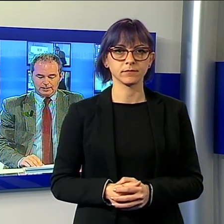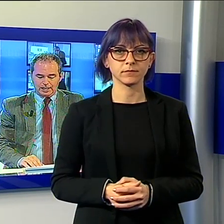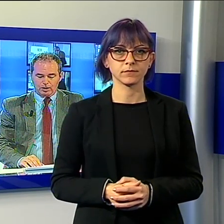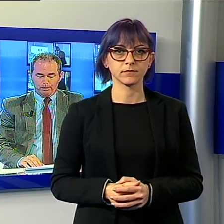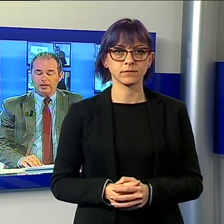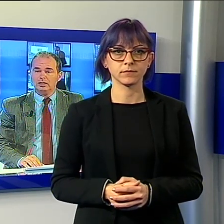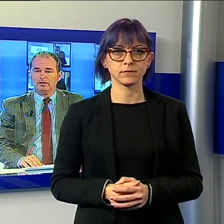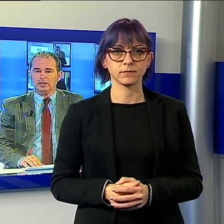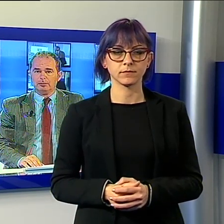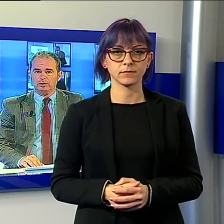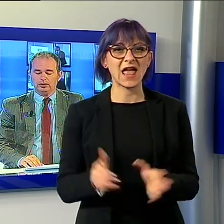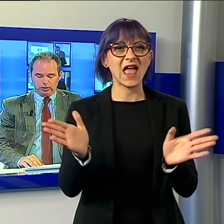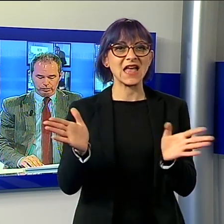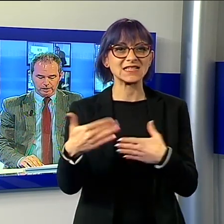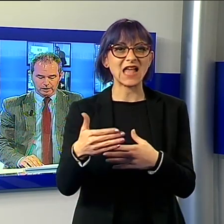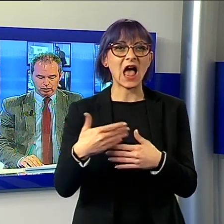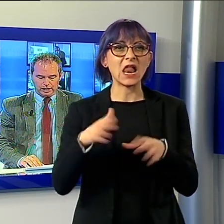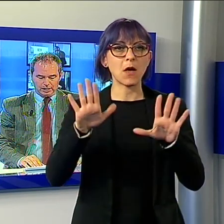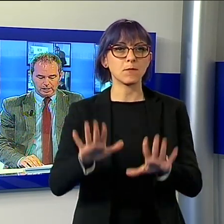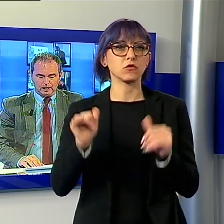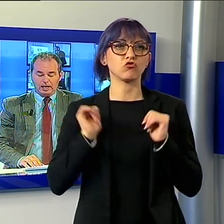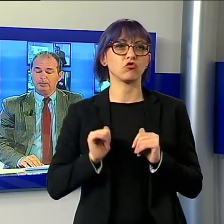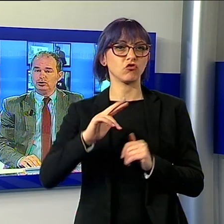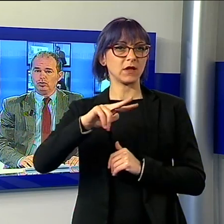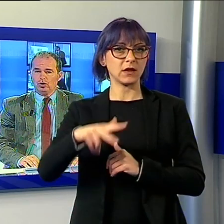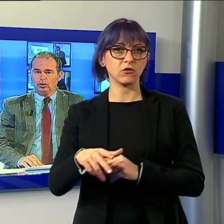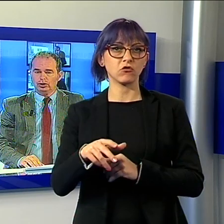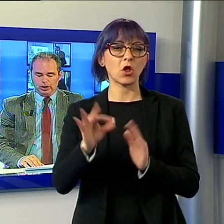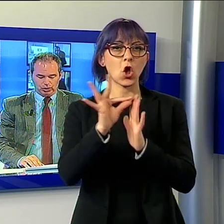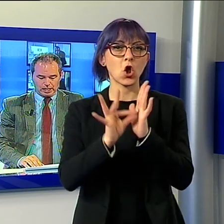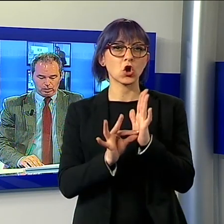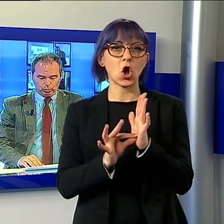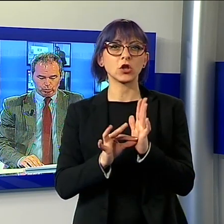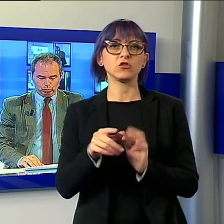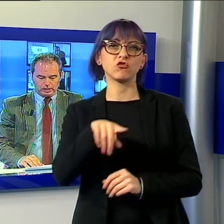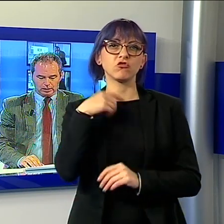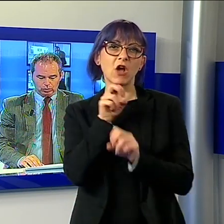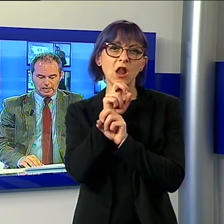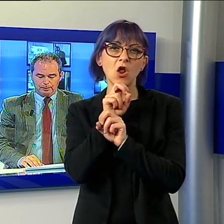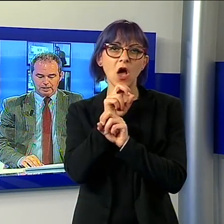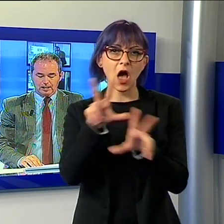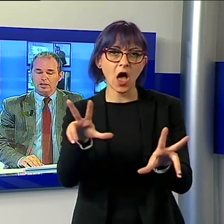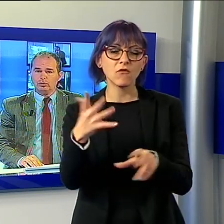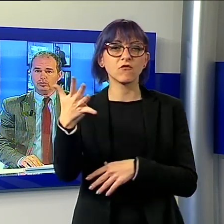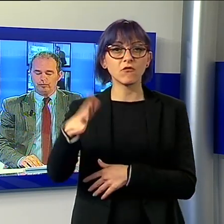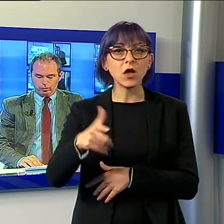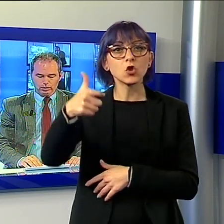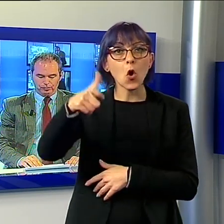sala operativa della protezione civile regionale ha emesso un codice giallo su tutta la Toscana per l'arrivo di un fronte